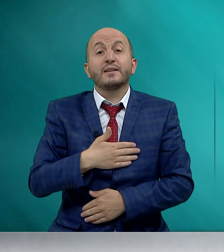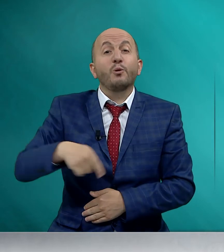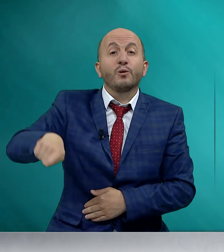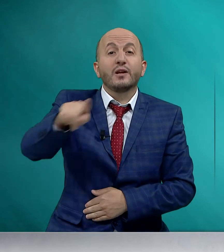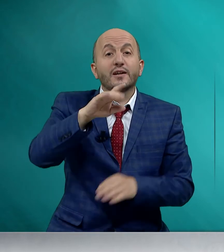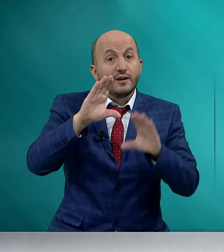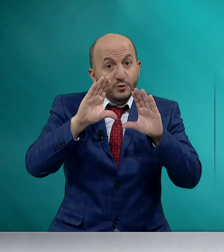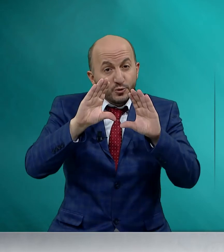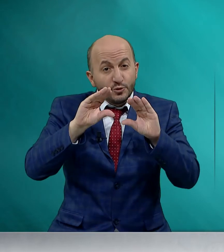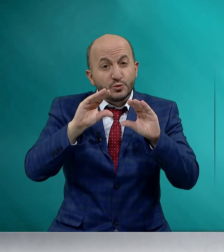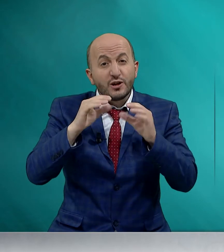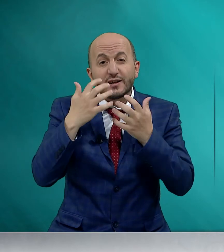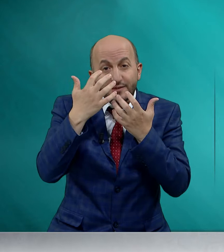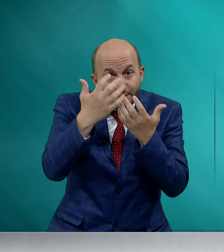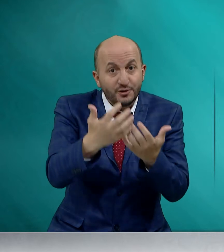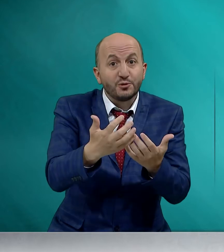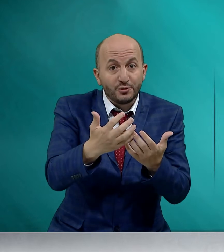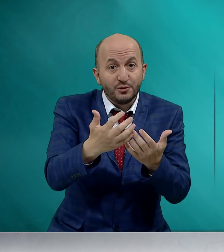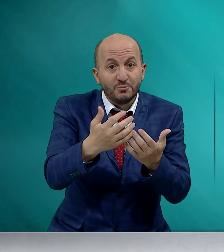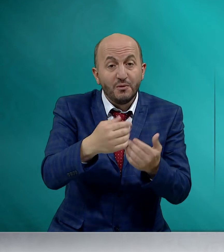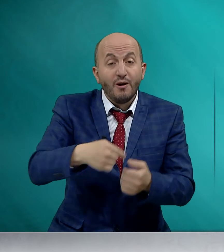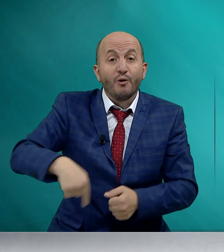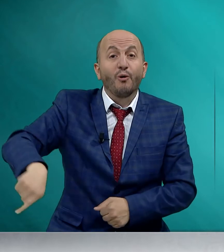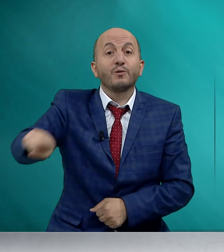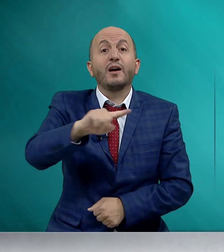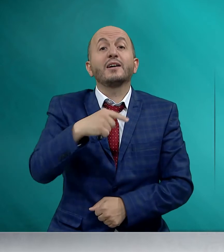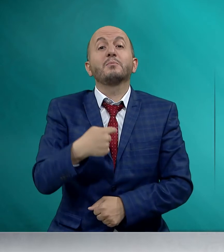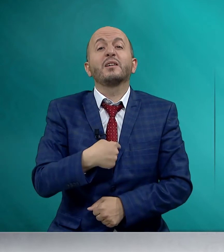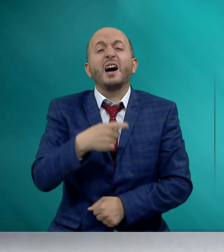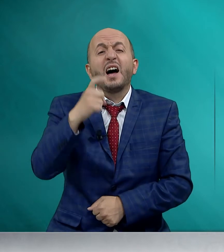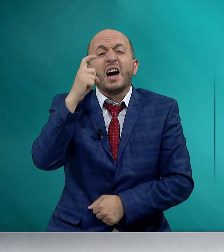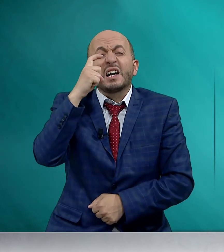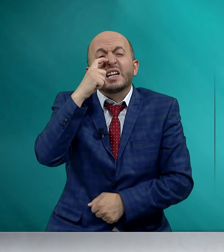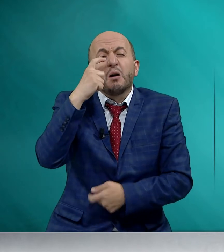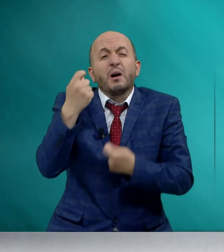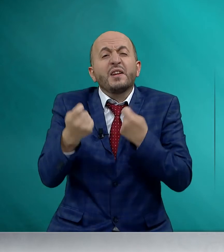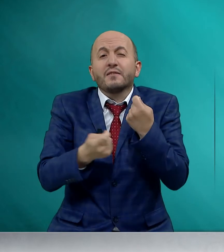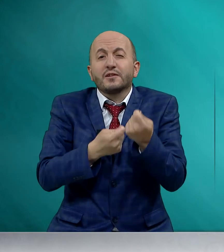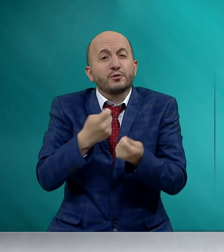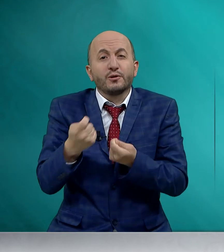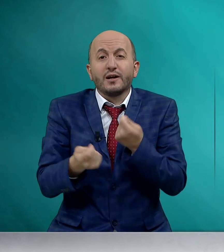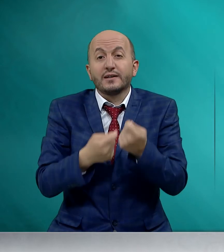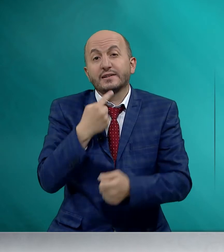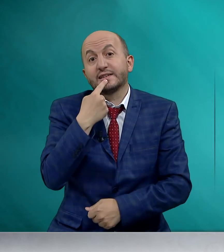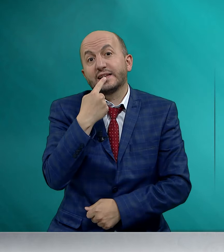onlara yumuşak davranıyorum, onlar bana kaba davranıyorlar dedi.